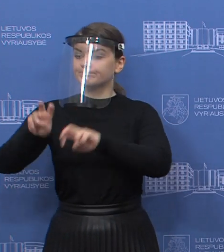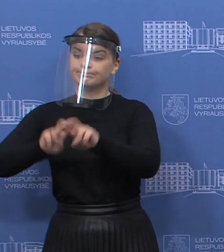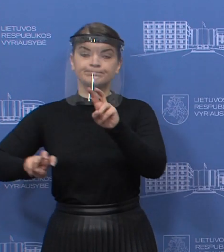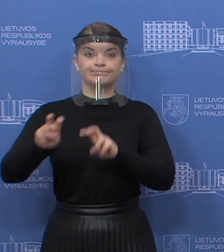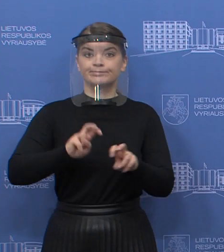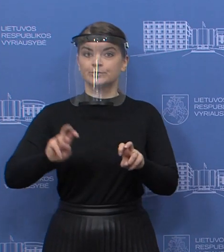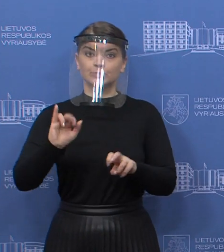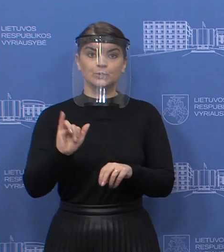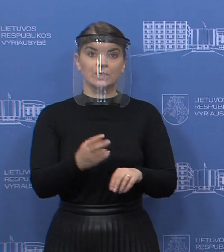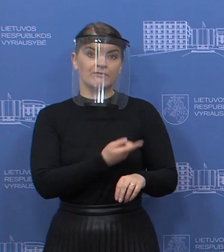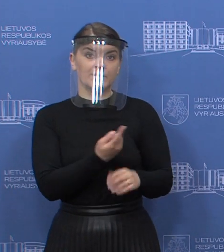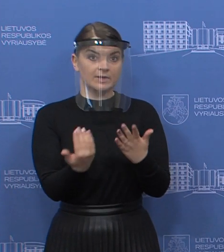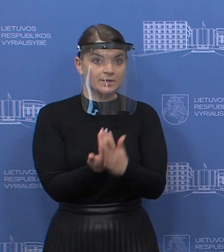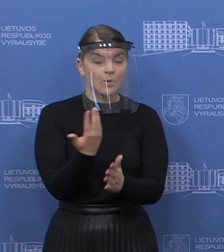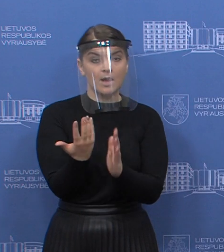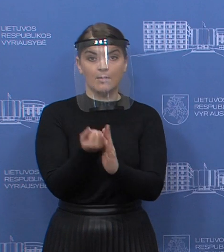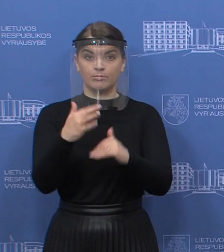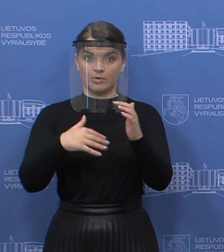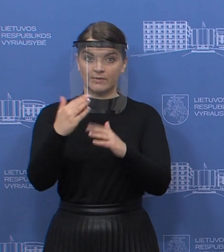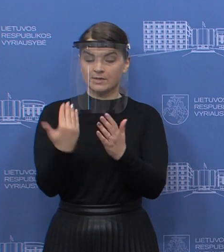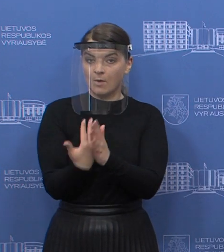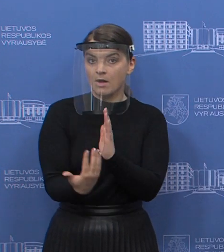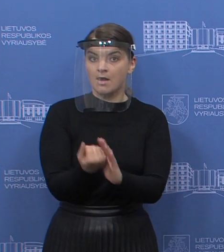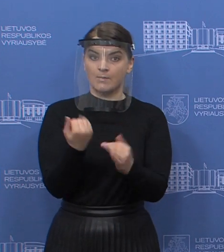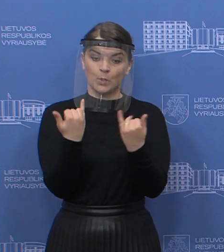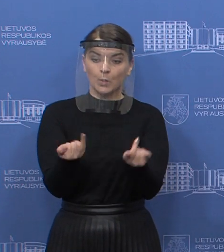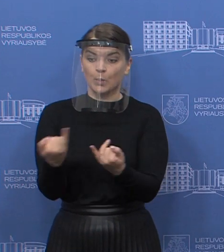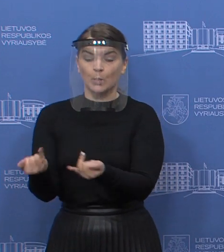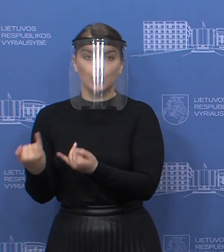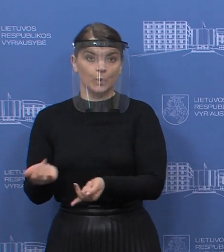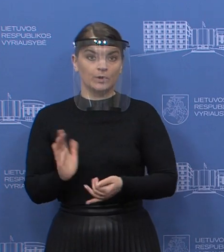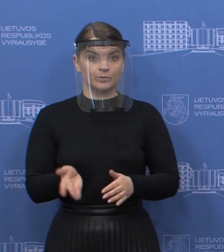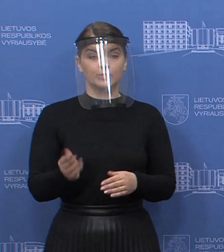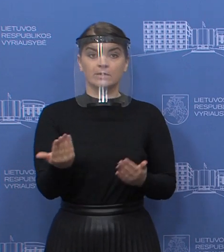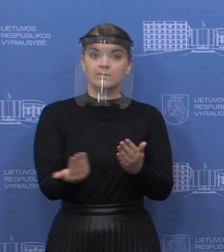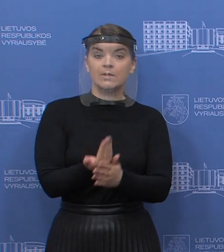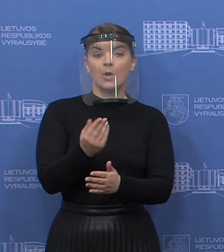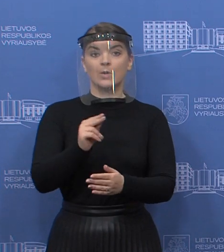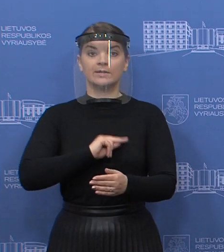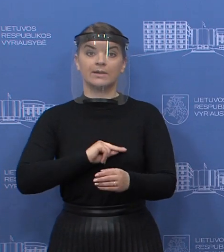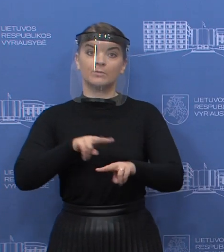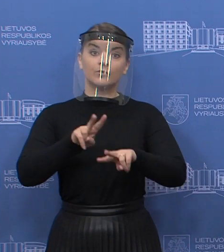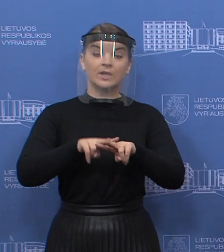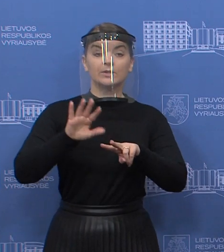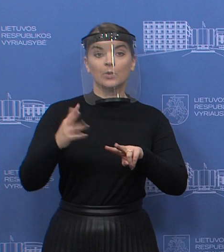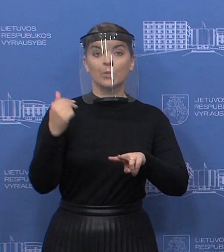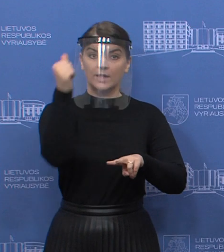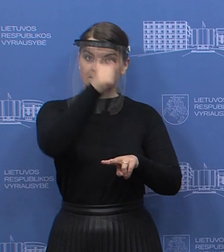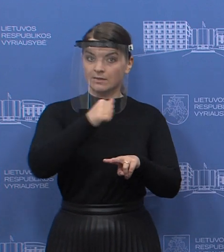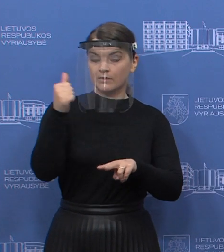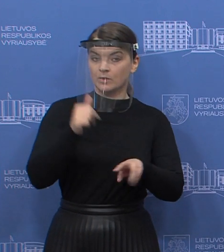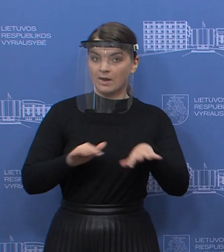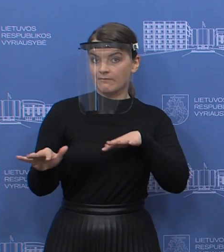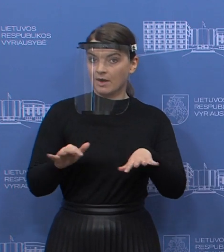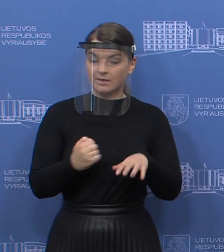įgyti kompetencijas, teikti papildomai darbo vietas, kas dirba pagal individualią veiklą. Na ir